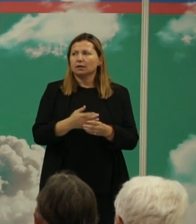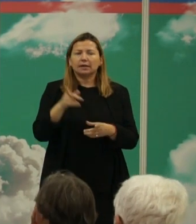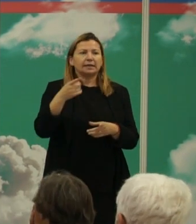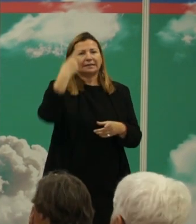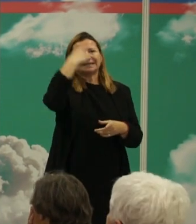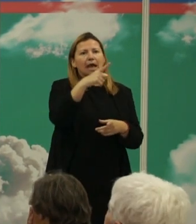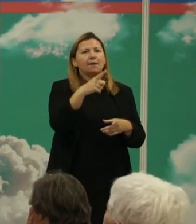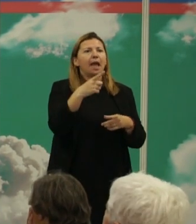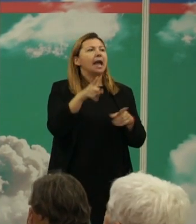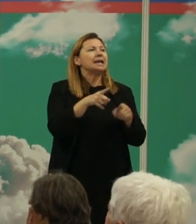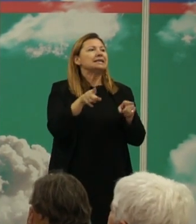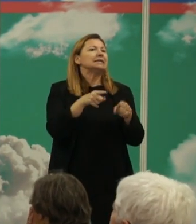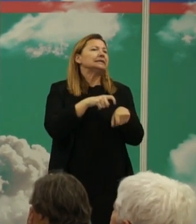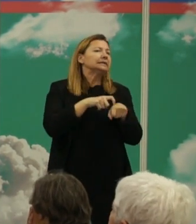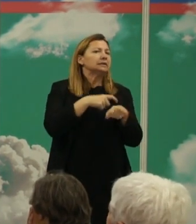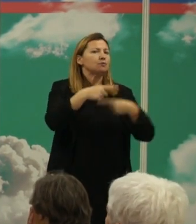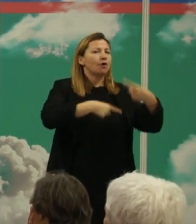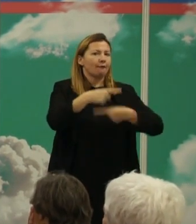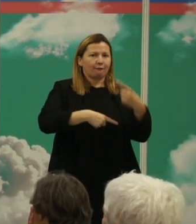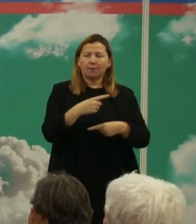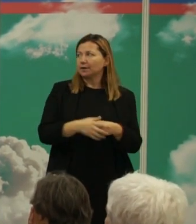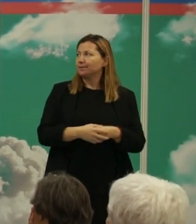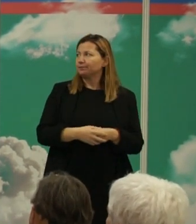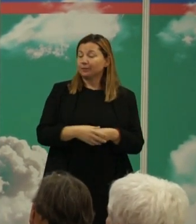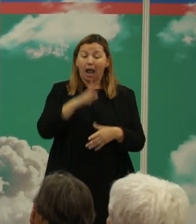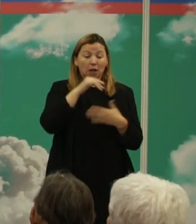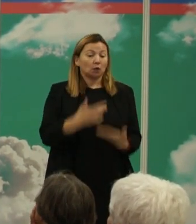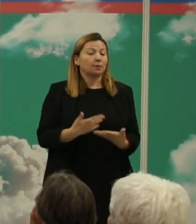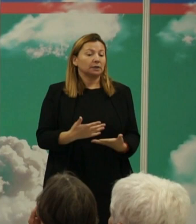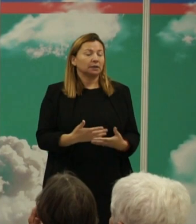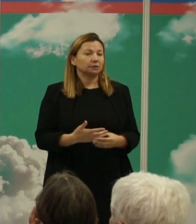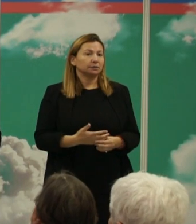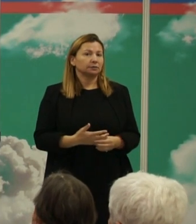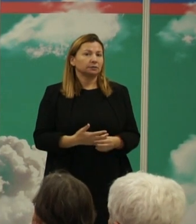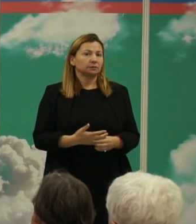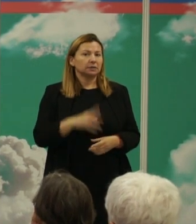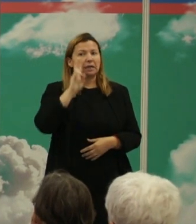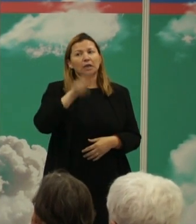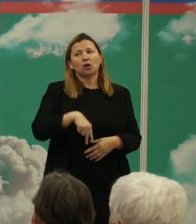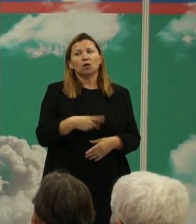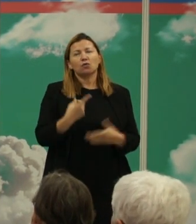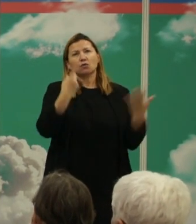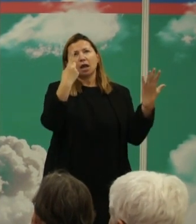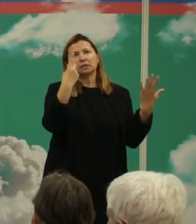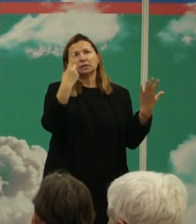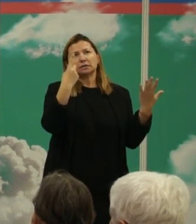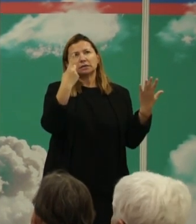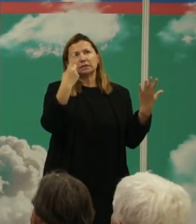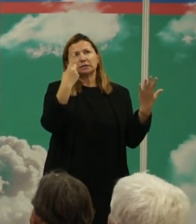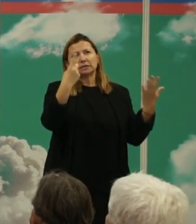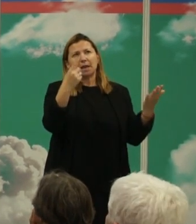relación de parentes y qué es lo que hicimos bueno ahí en la actualidad se reconoce en unas 6200